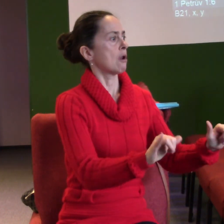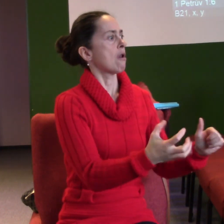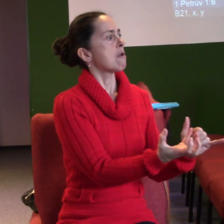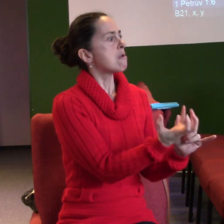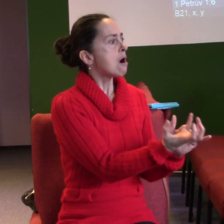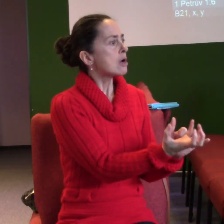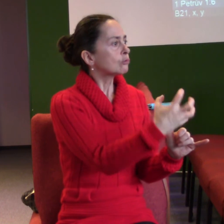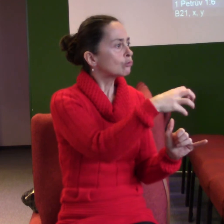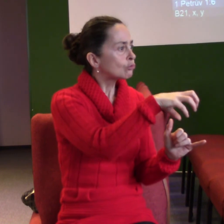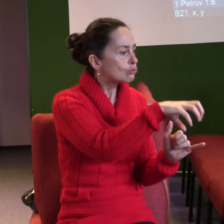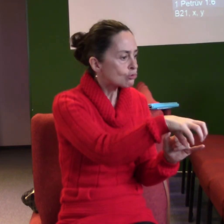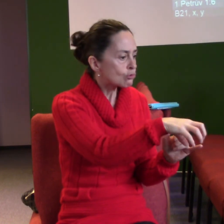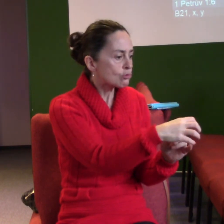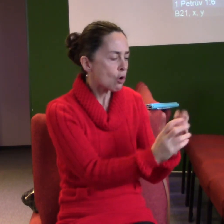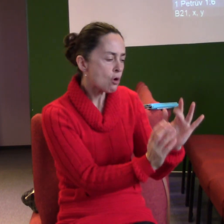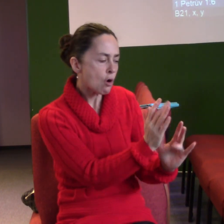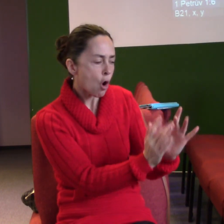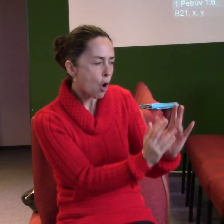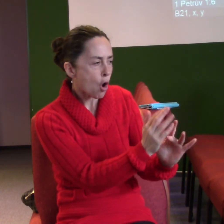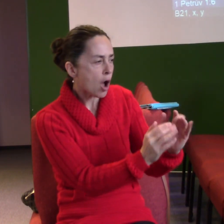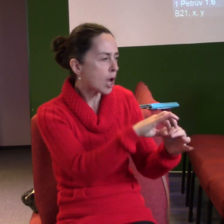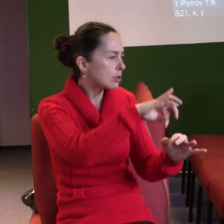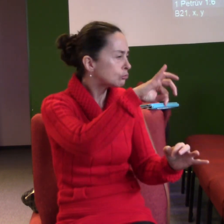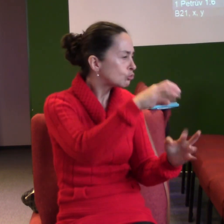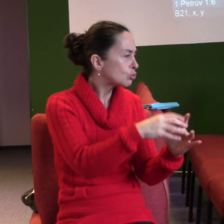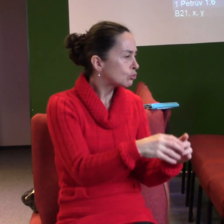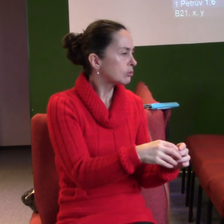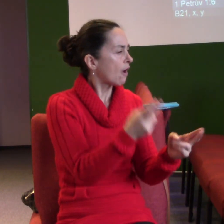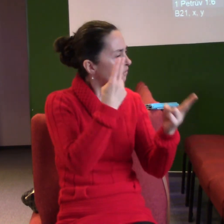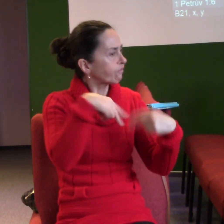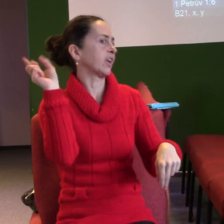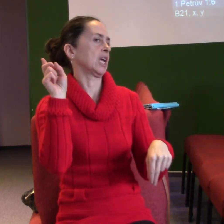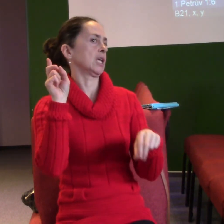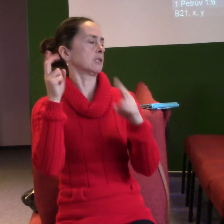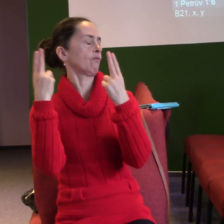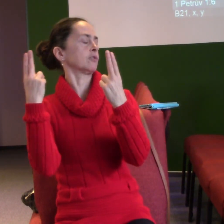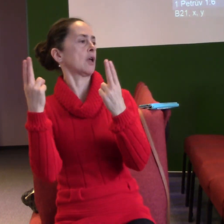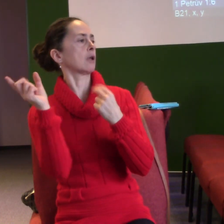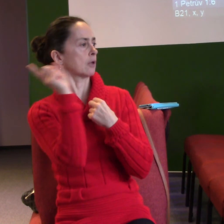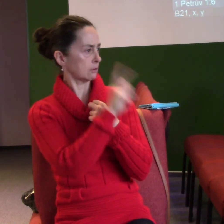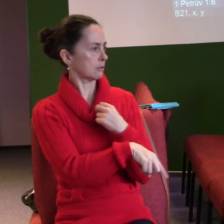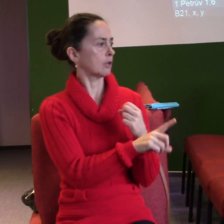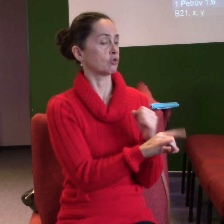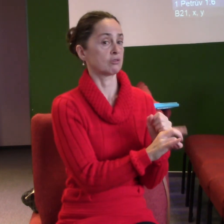slávě a cti i při zjevění Ježíše Krista. Biblia nikde neříká, že byt křesteným je snadné.